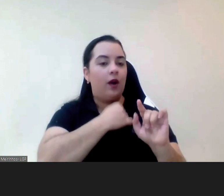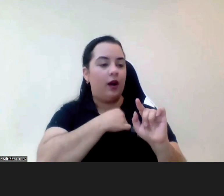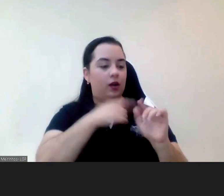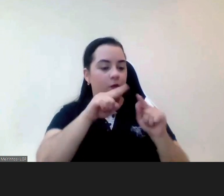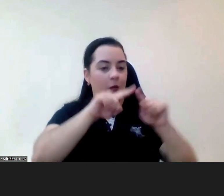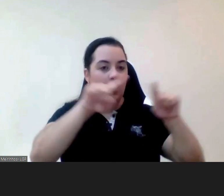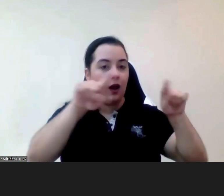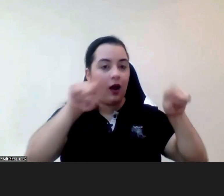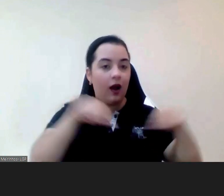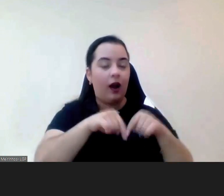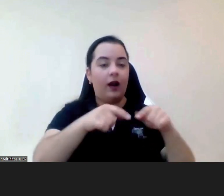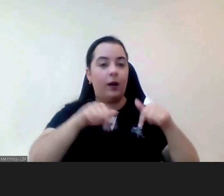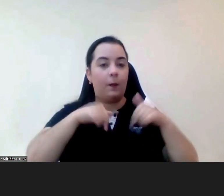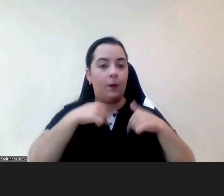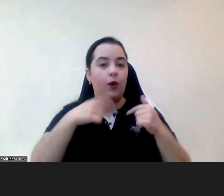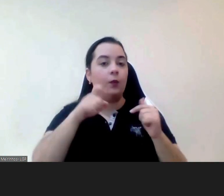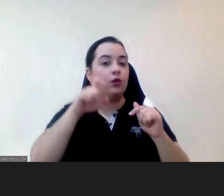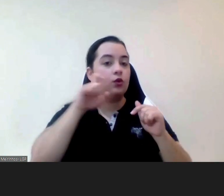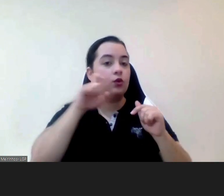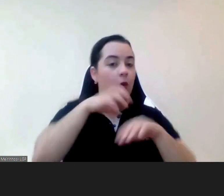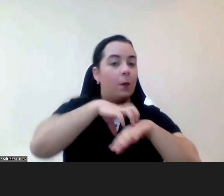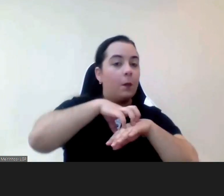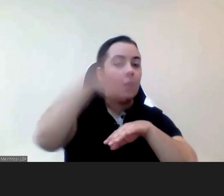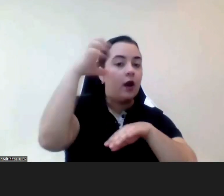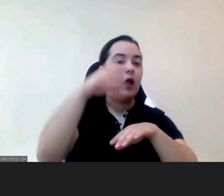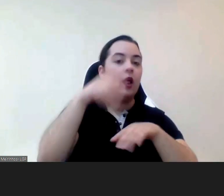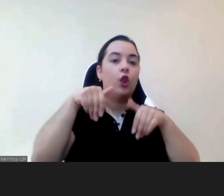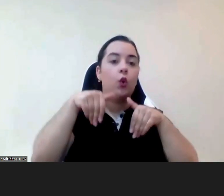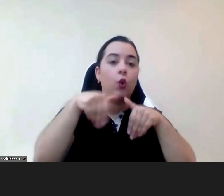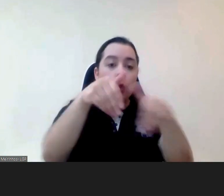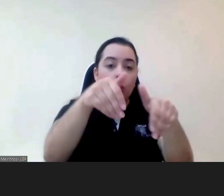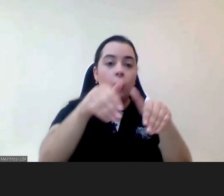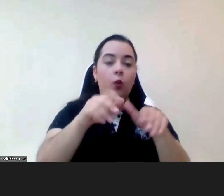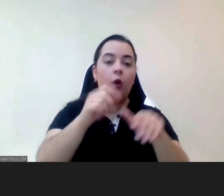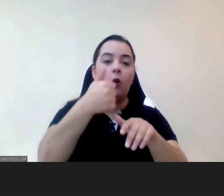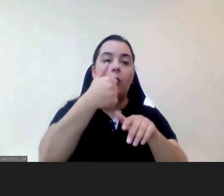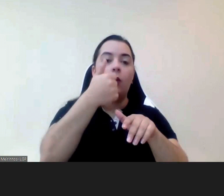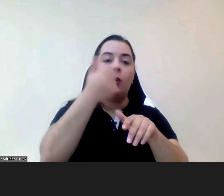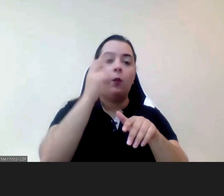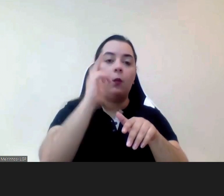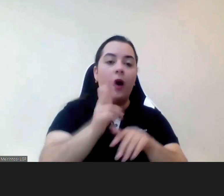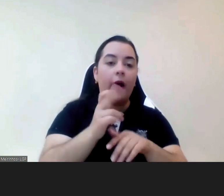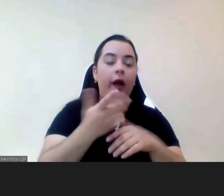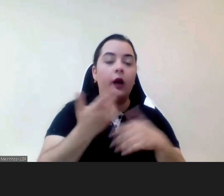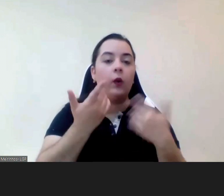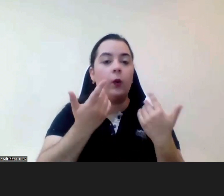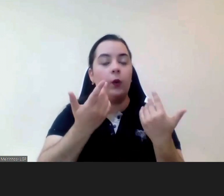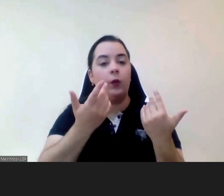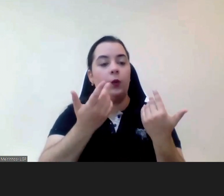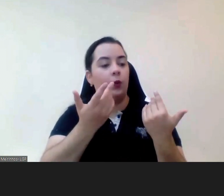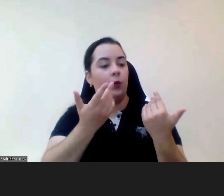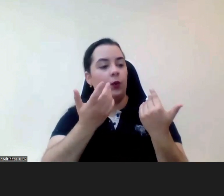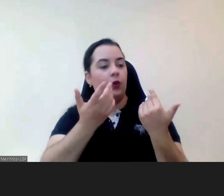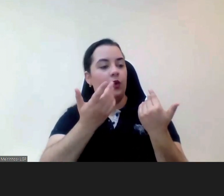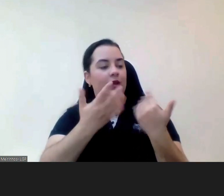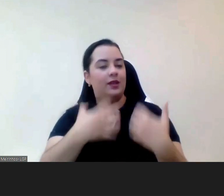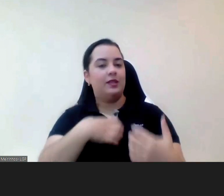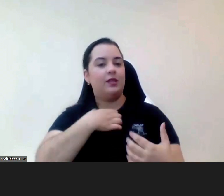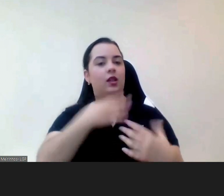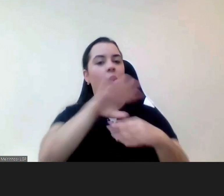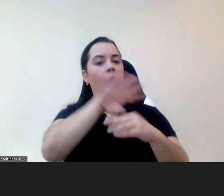a um prédio a uma rua a um bairro com relações de desenhança e um sentimento de inclusão numa comunidade